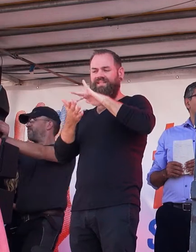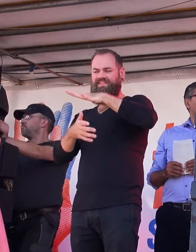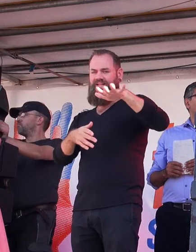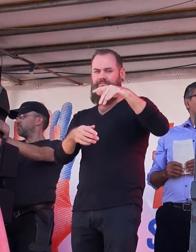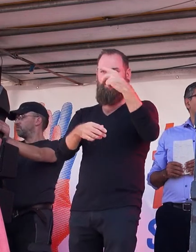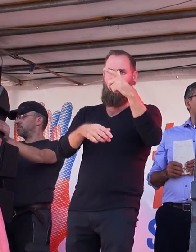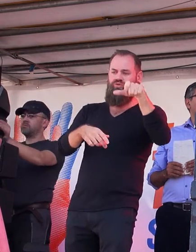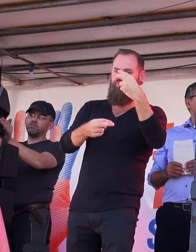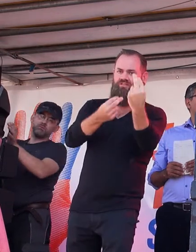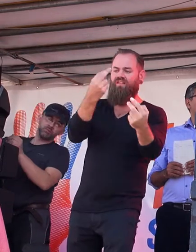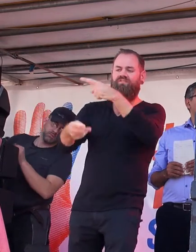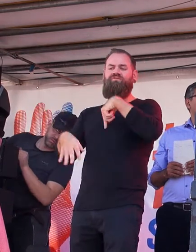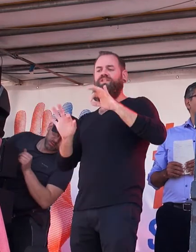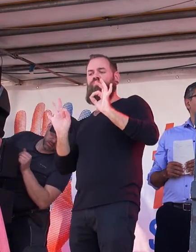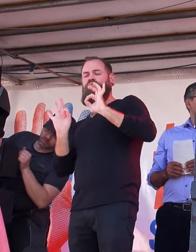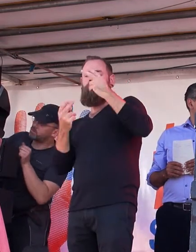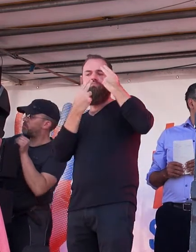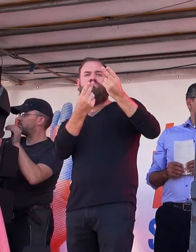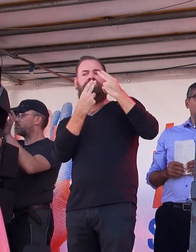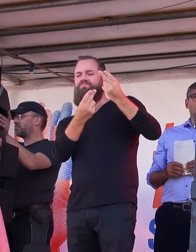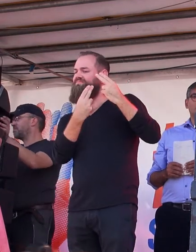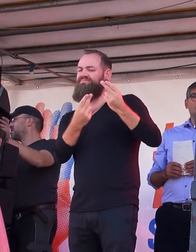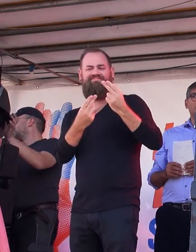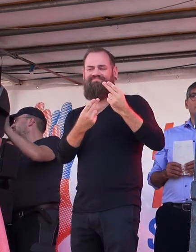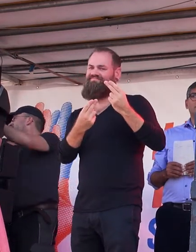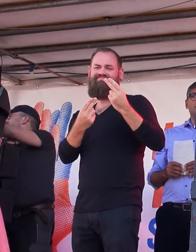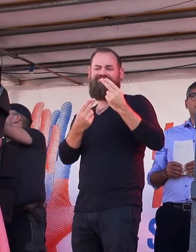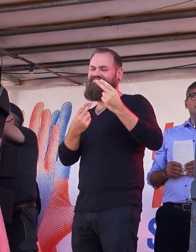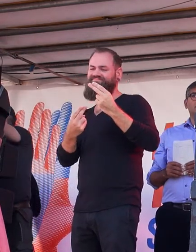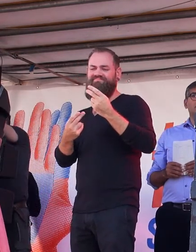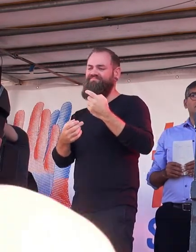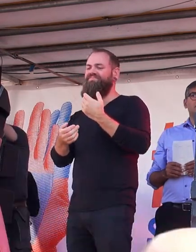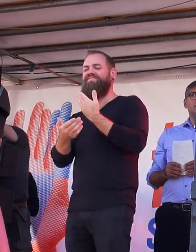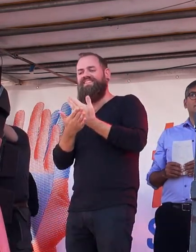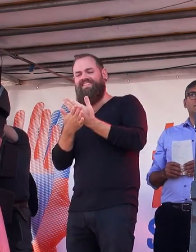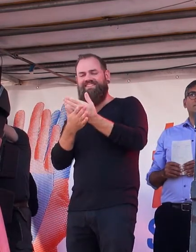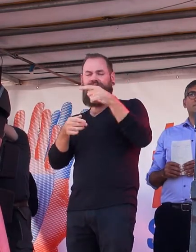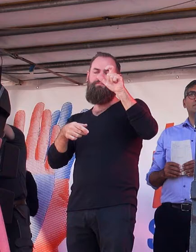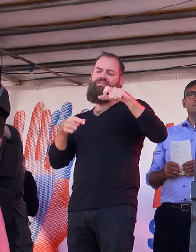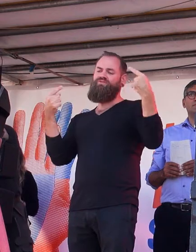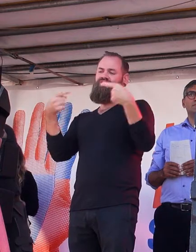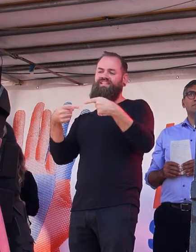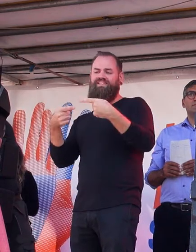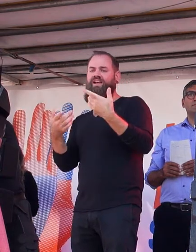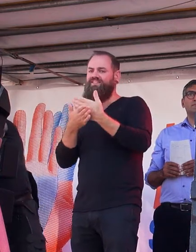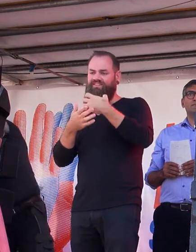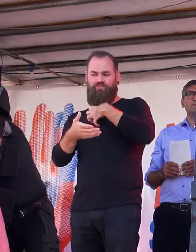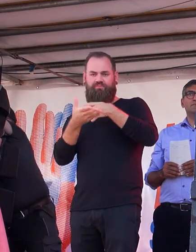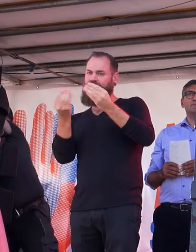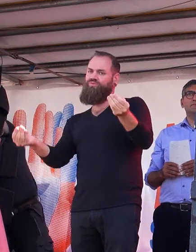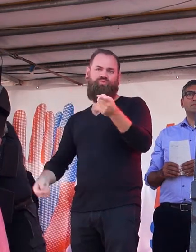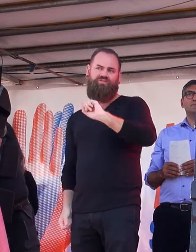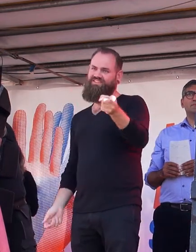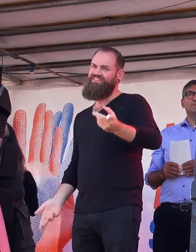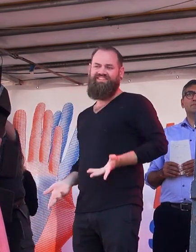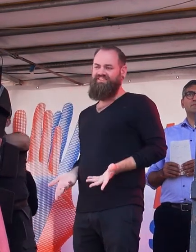Chauvinismus und Menschenfeindlichkeit die öffentliche Diskussion bestimmen. Hass und Gewalt schaffen keine